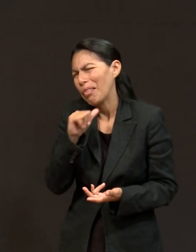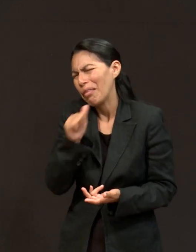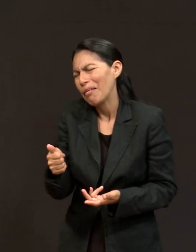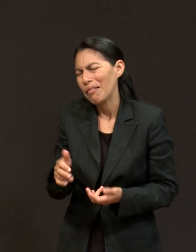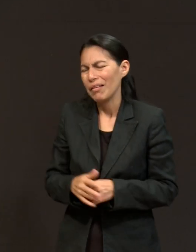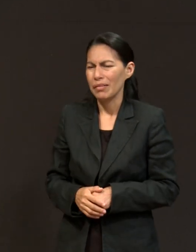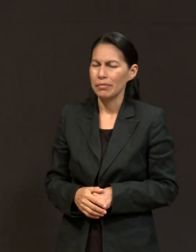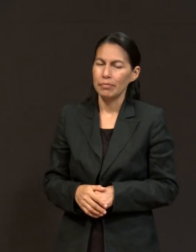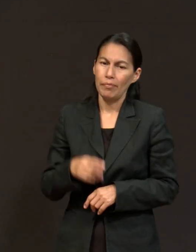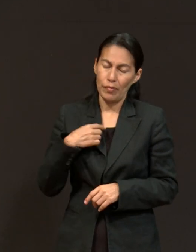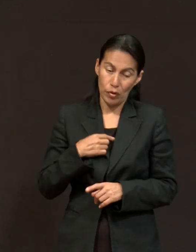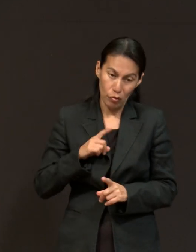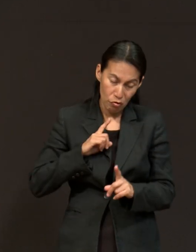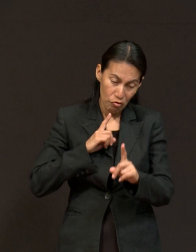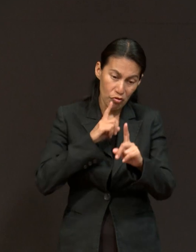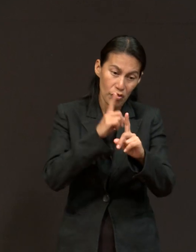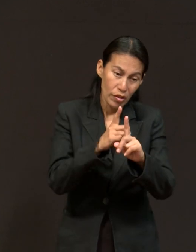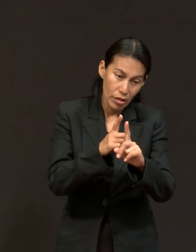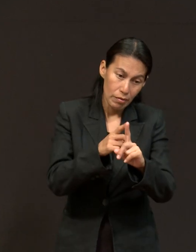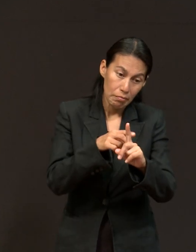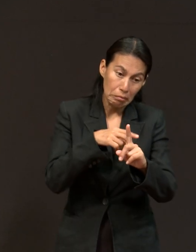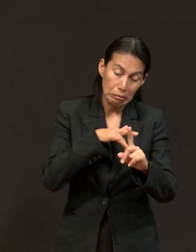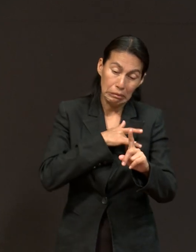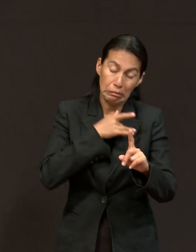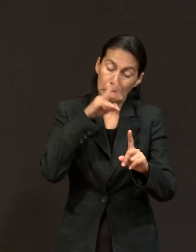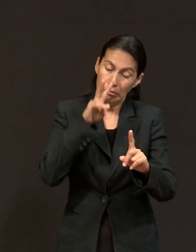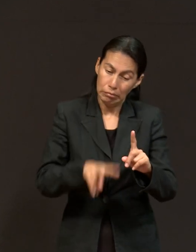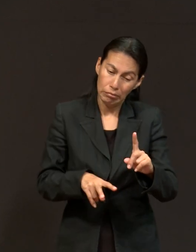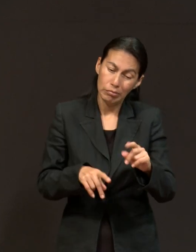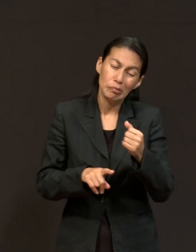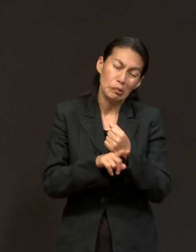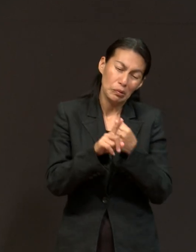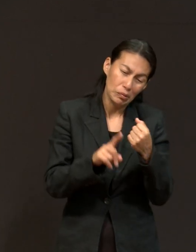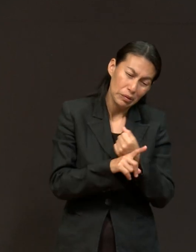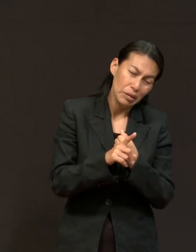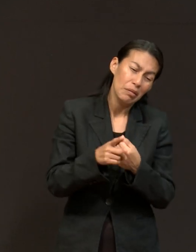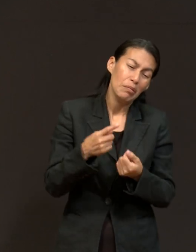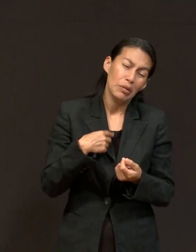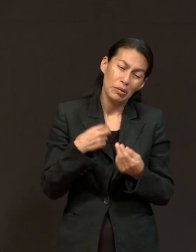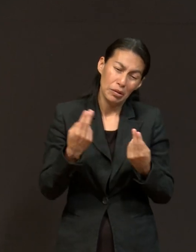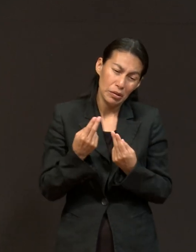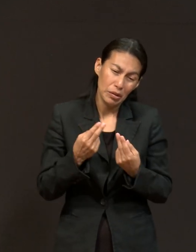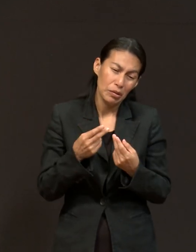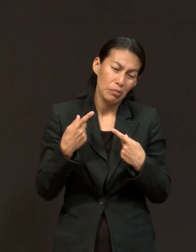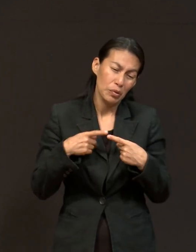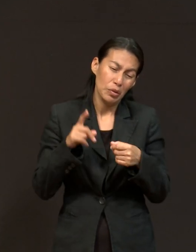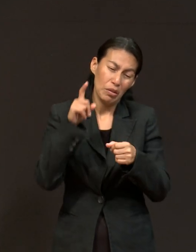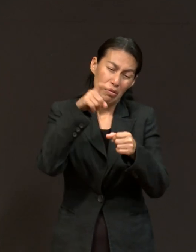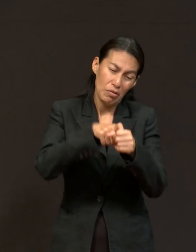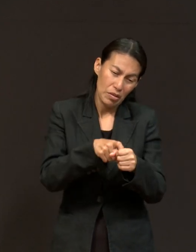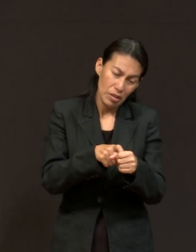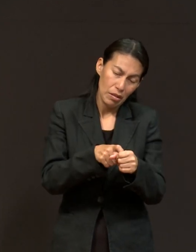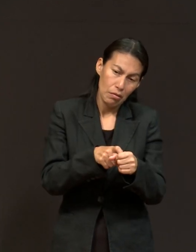fui sincera. Y les dije, tengo un problema, necesito afiliar a alguien. Ellos me aceptaron afiliar a alguien.